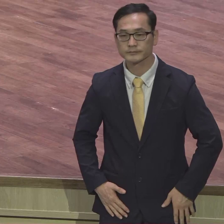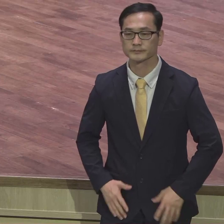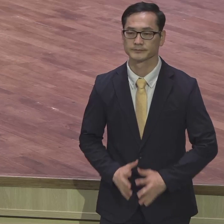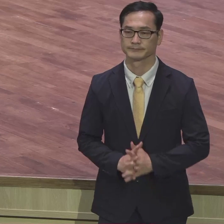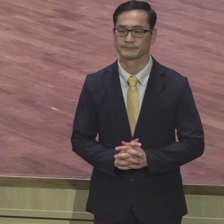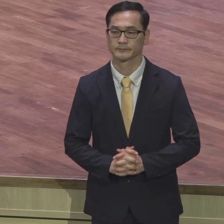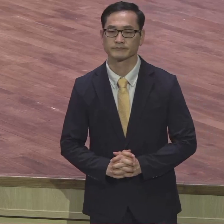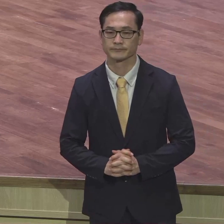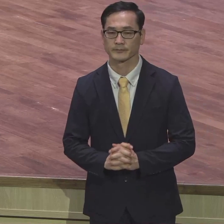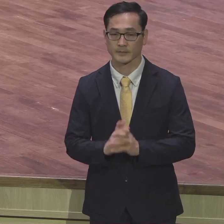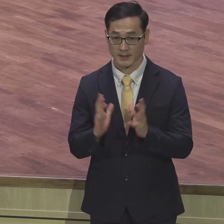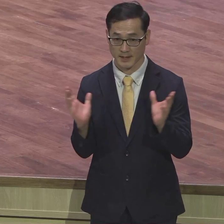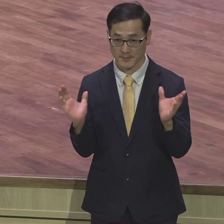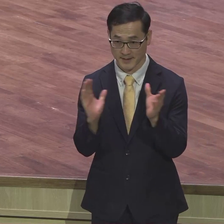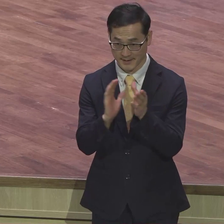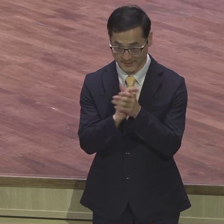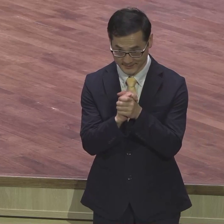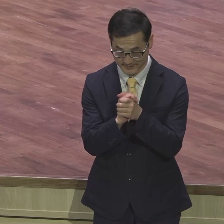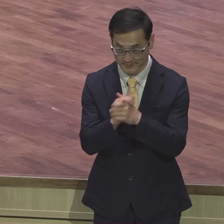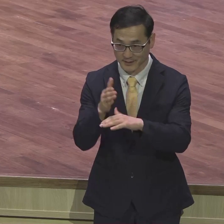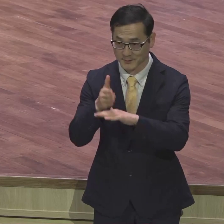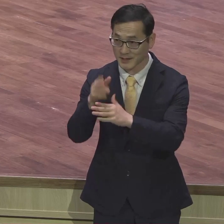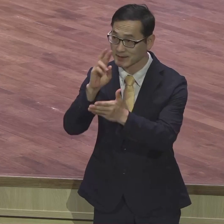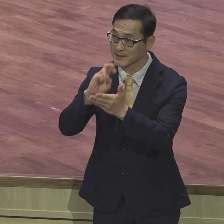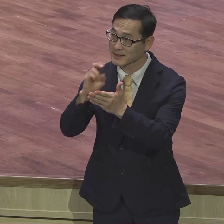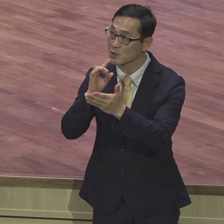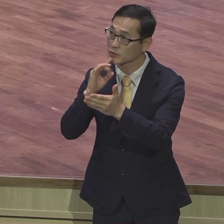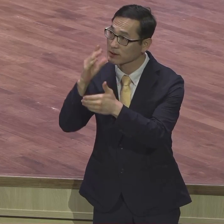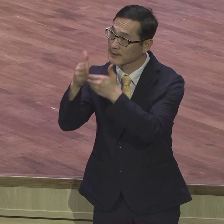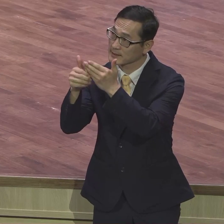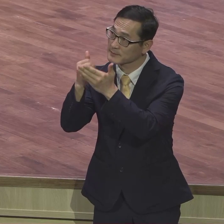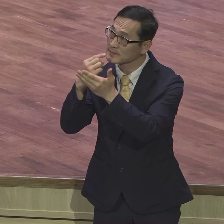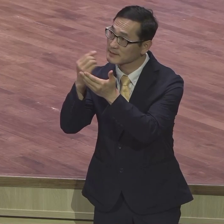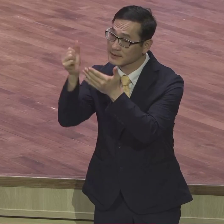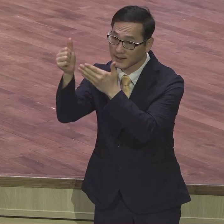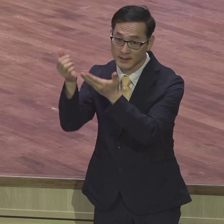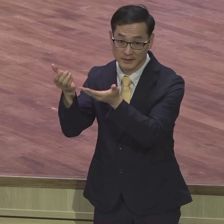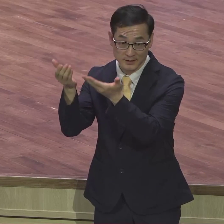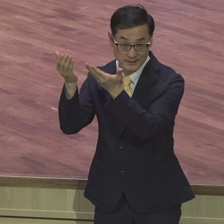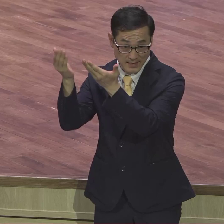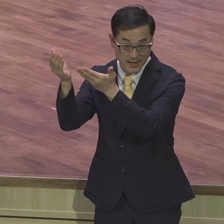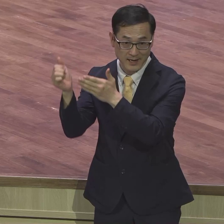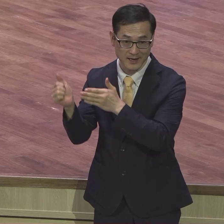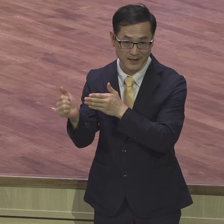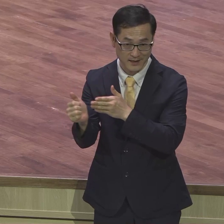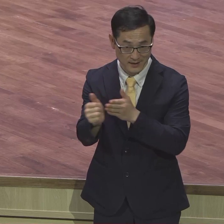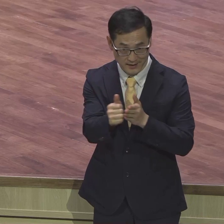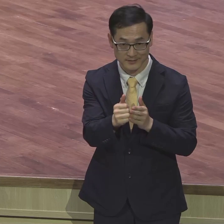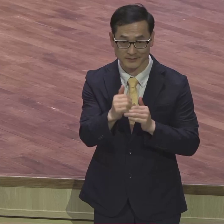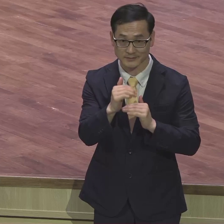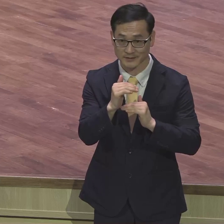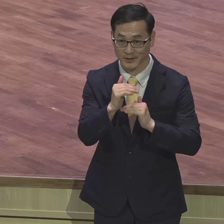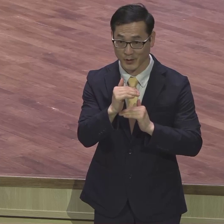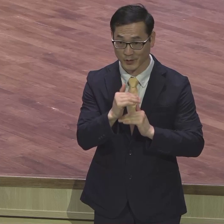드리자 평생 우리의 피조물 구원받은 성도는 하나님을 찬양하고